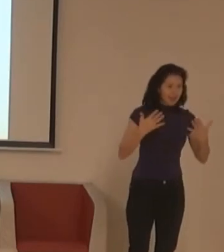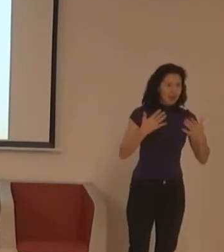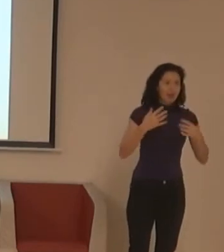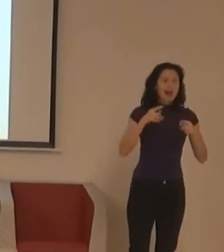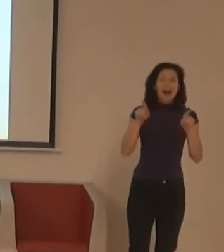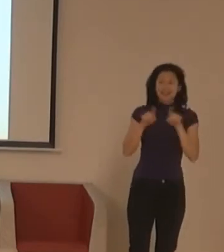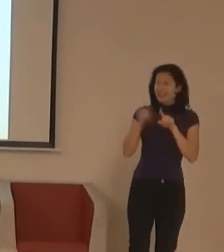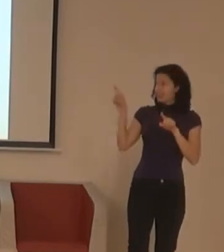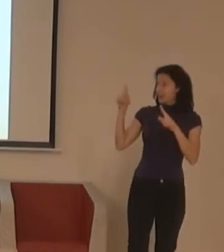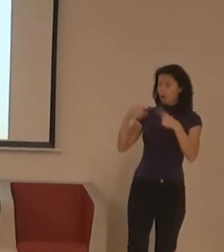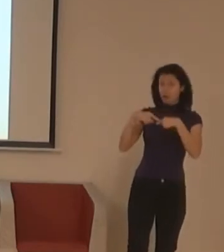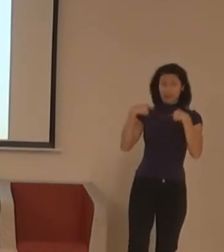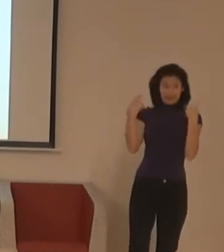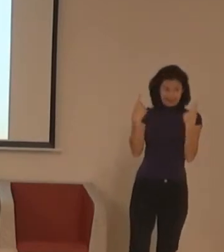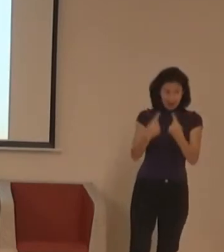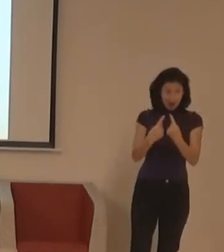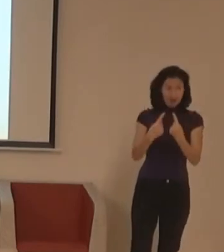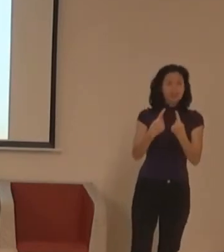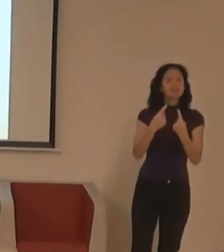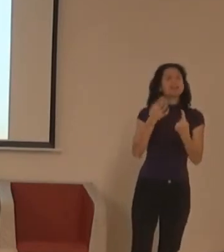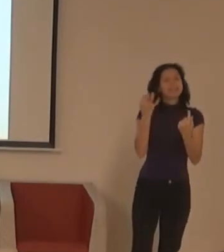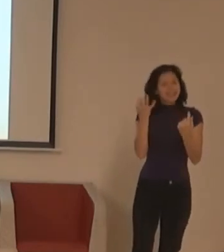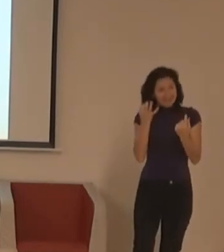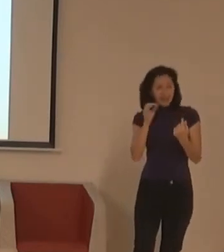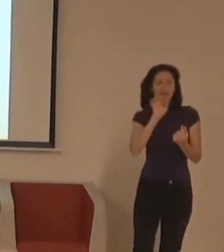Ale není všude. Chcete vědět, kde je?